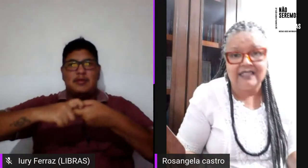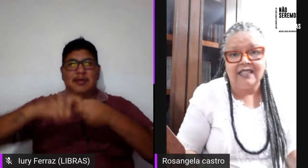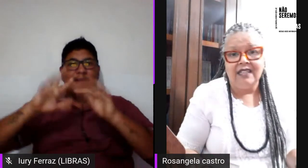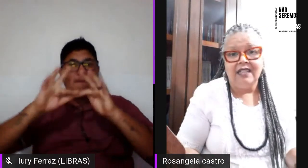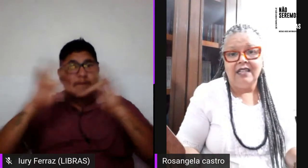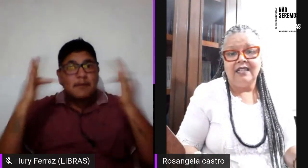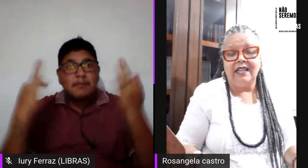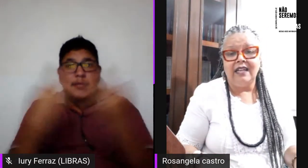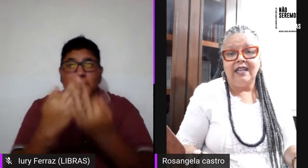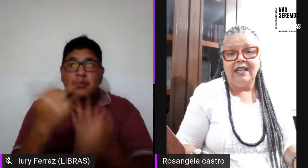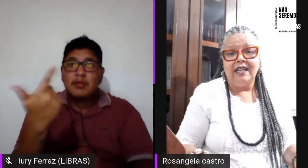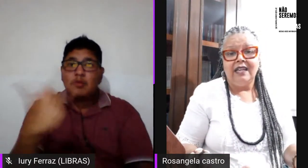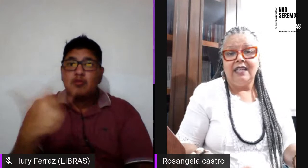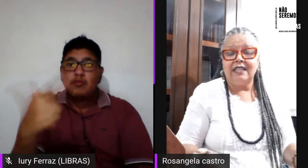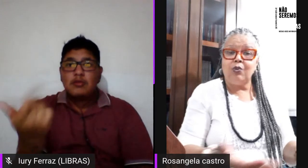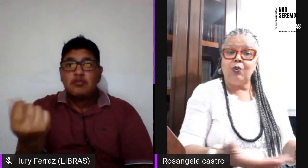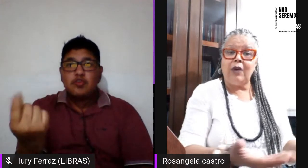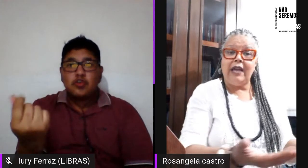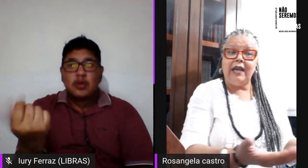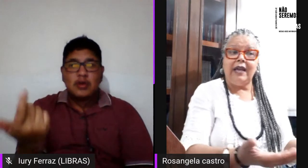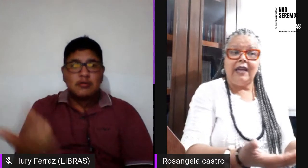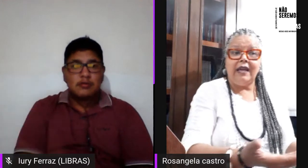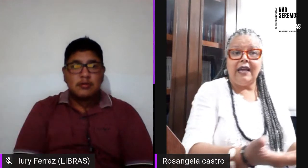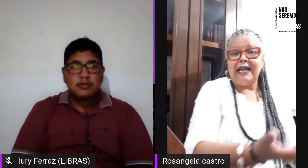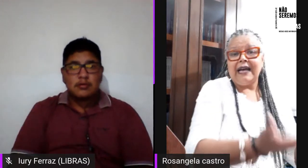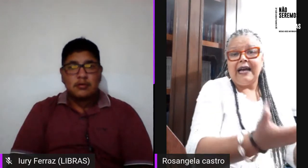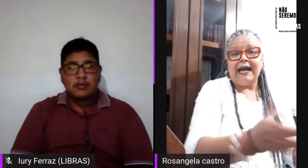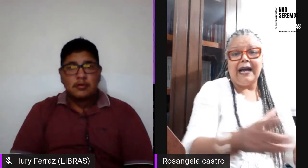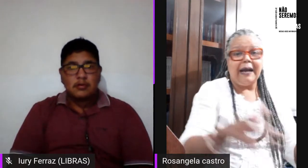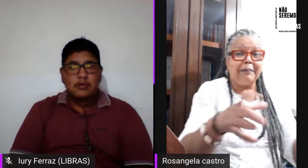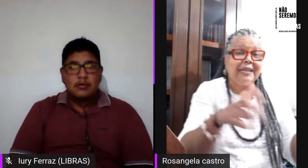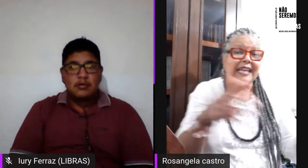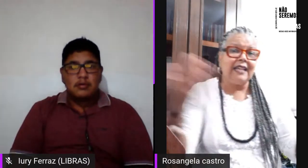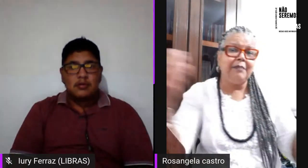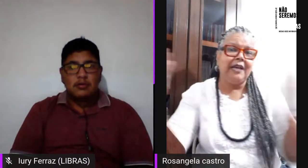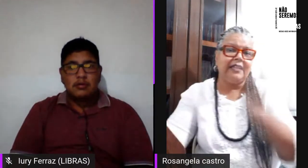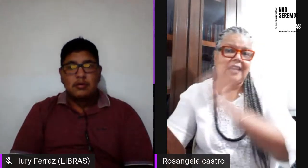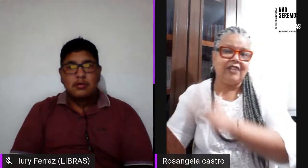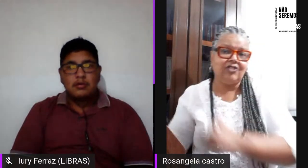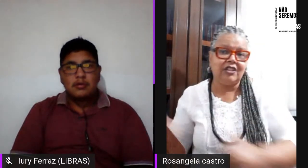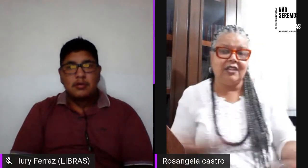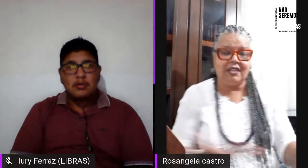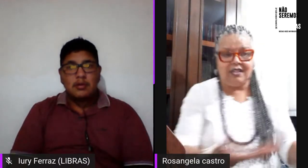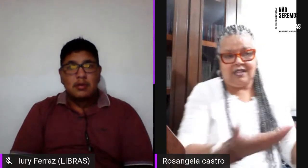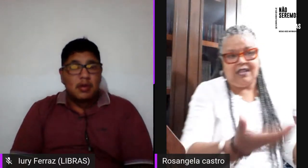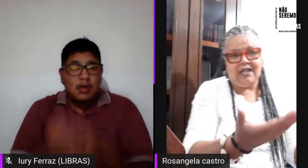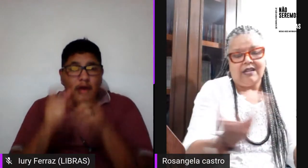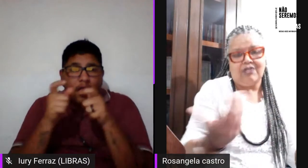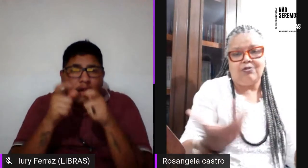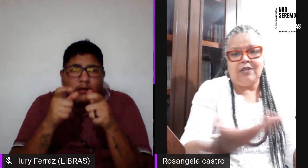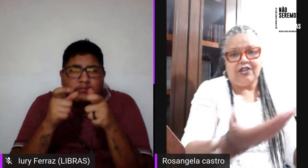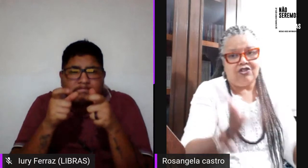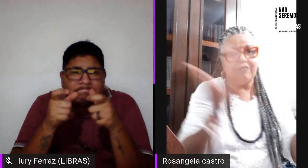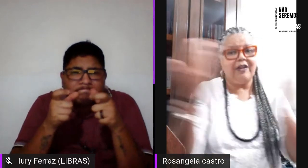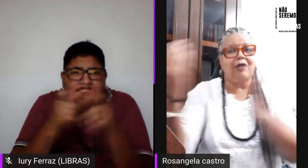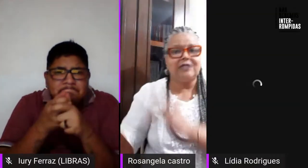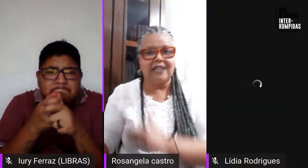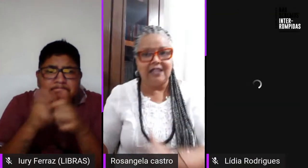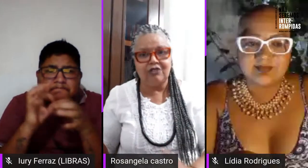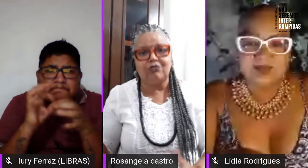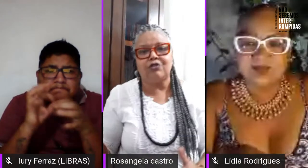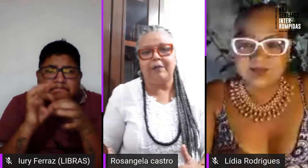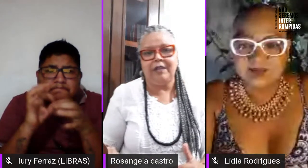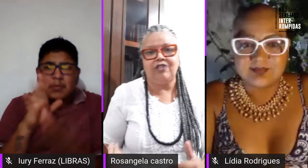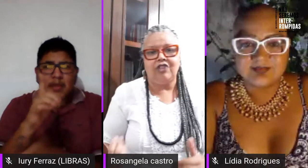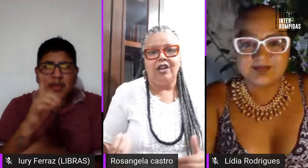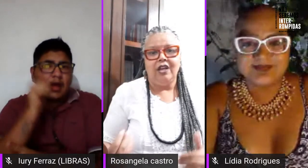casa né então a pequena liberdade que essas mulheres tiveram ao